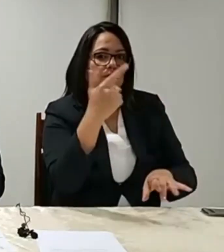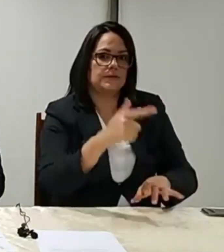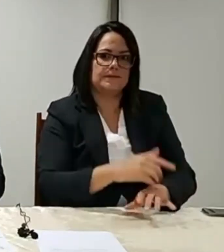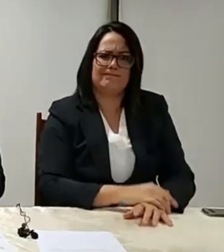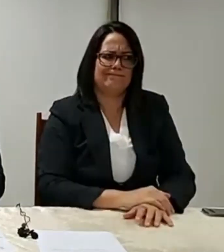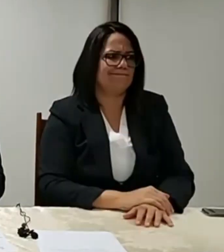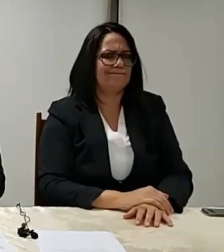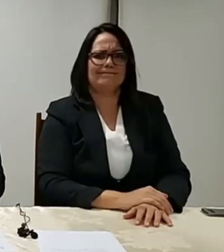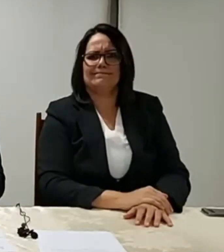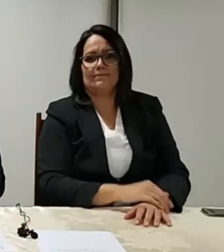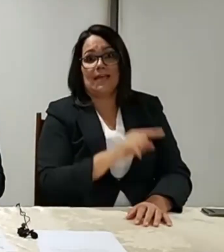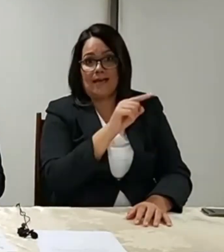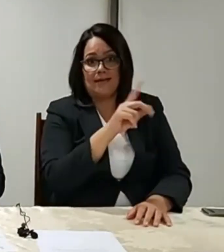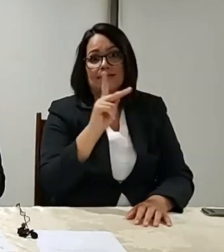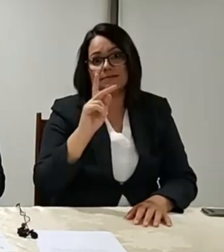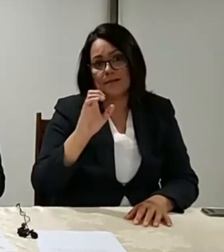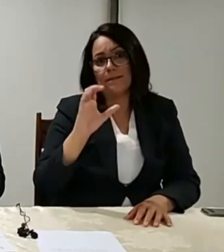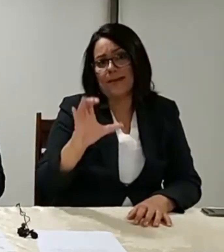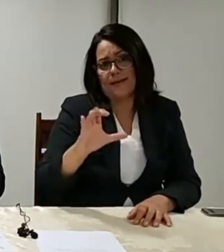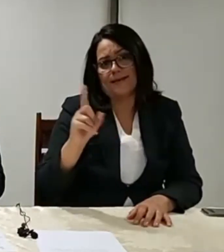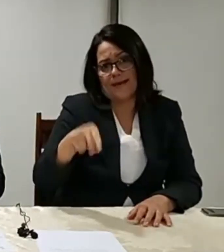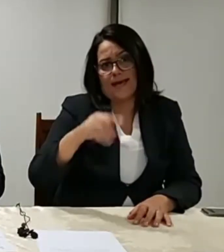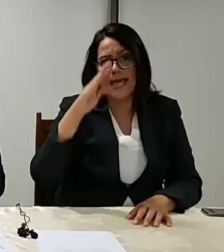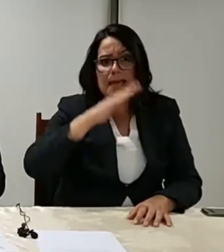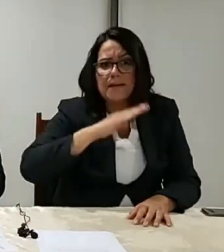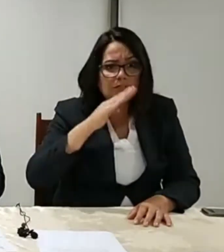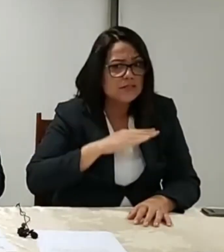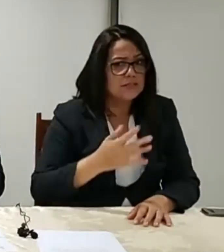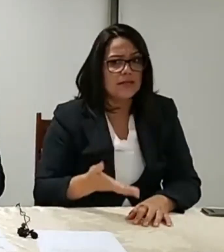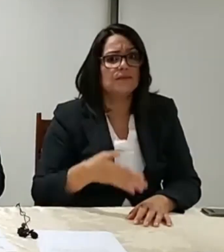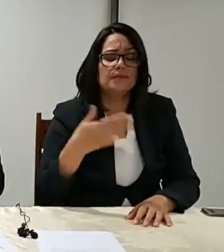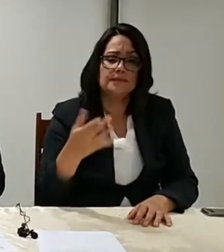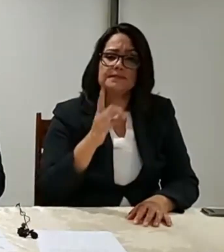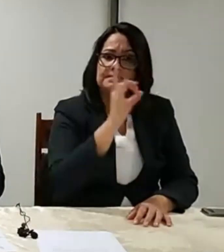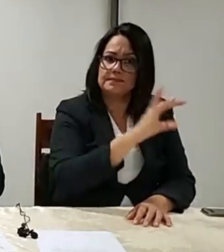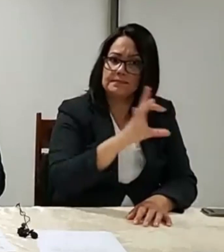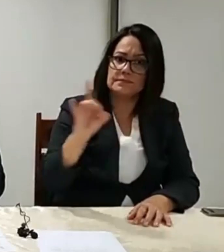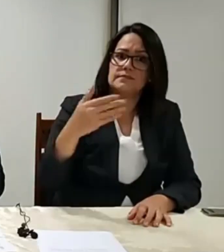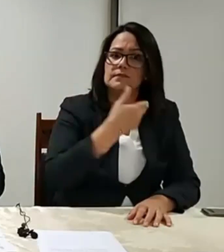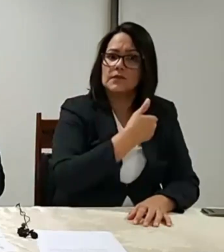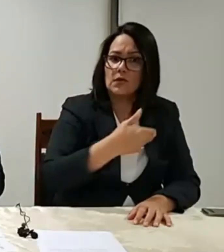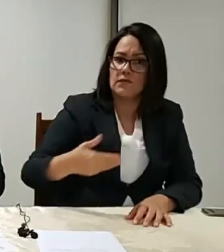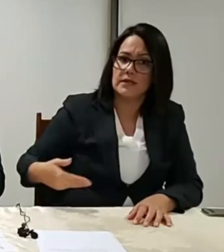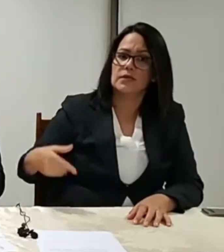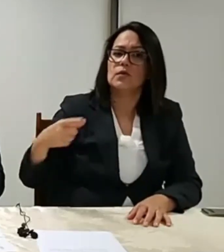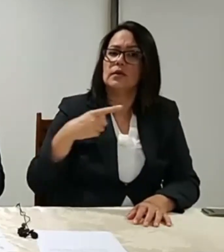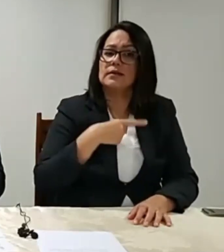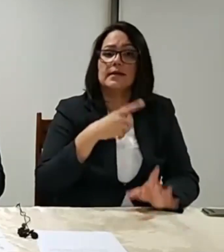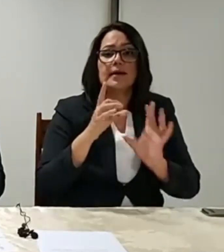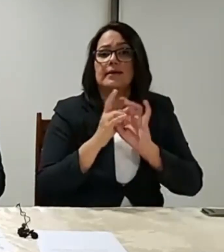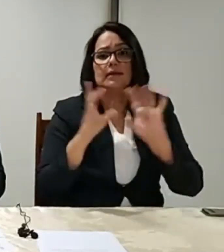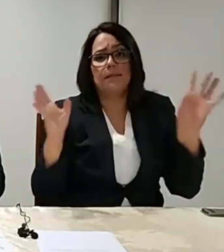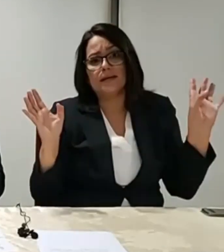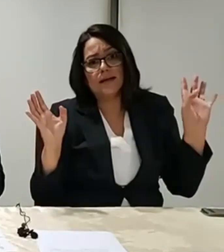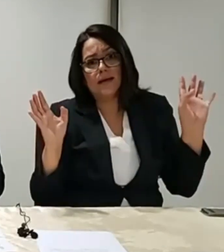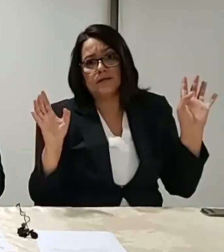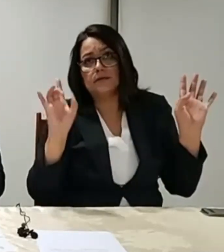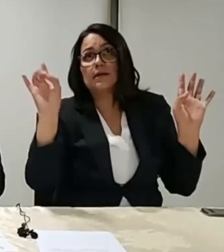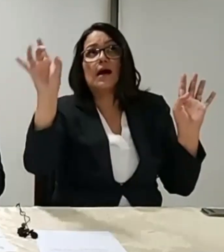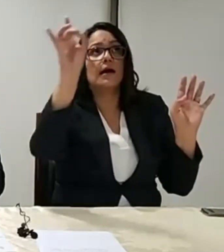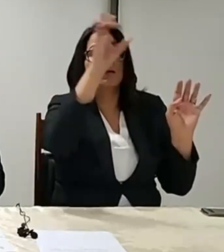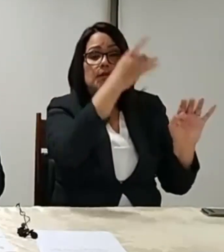Certo? Então, cada governador tem a liberdade de aplicar